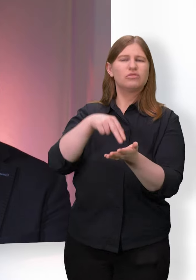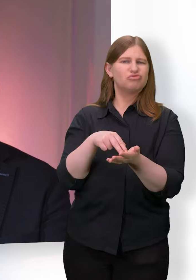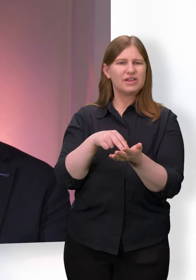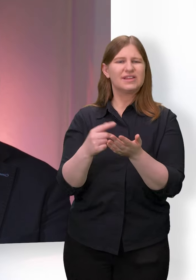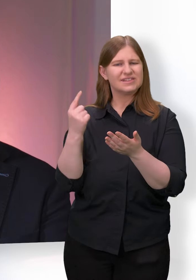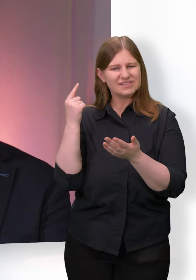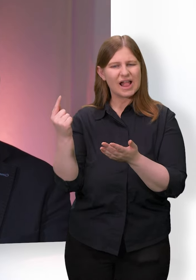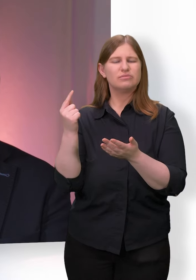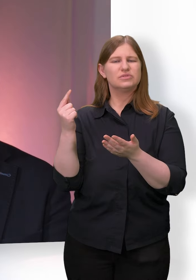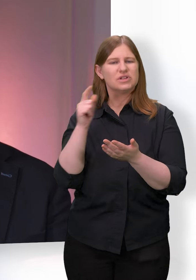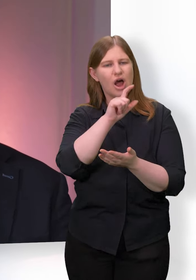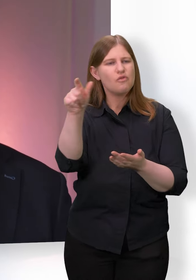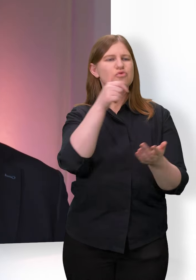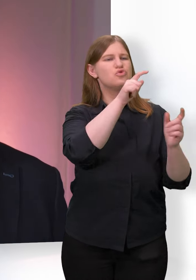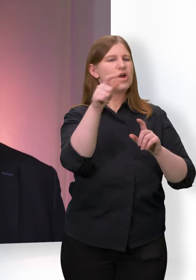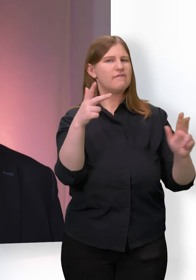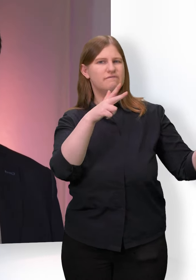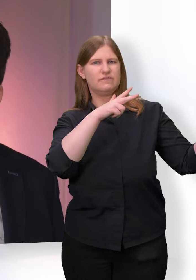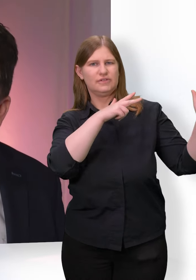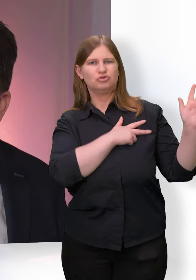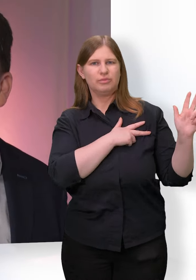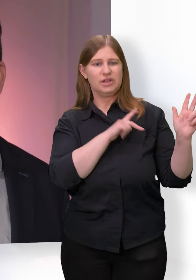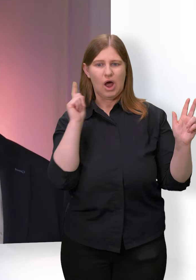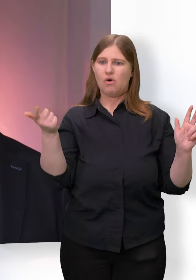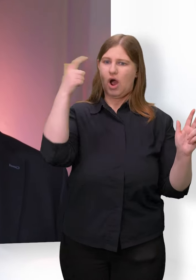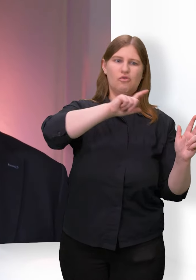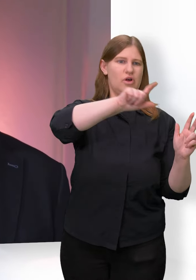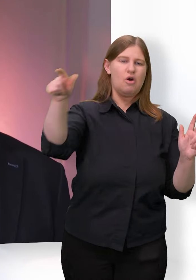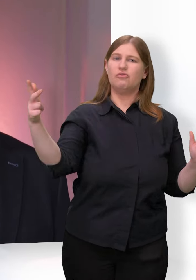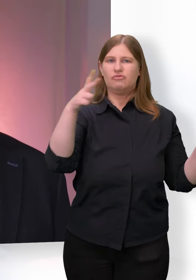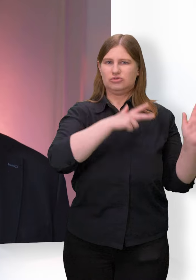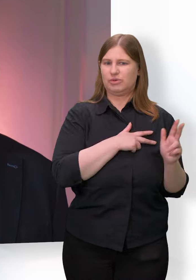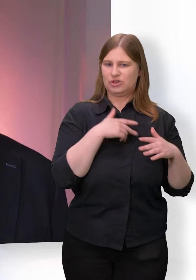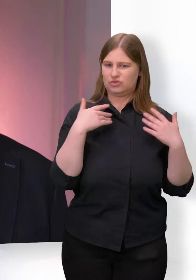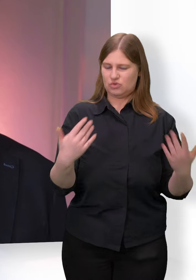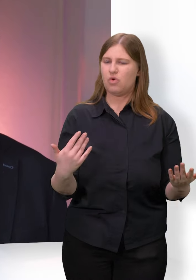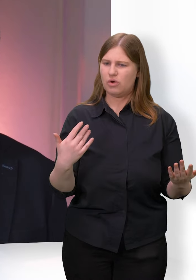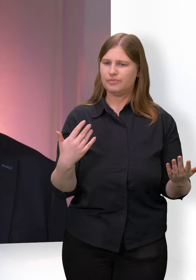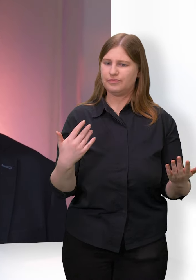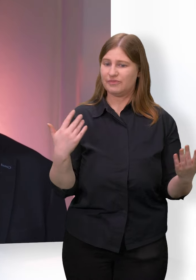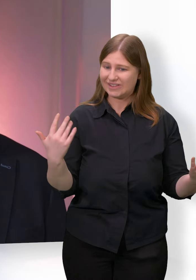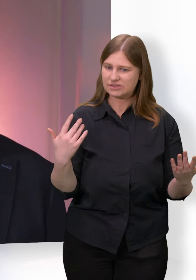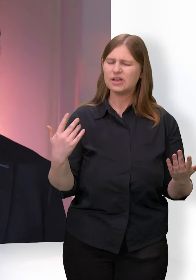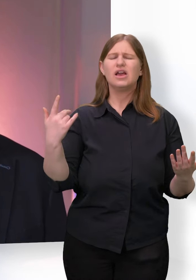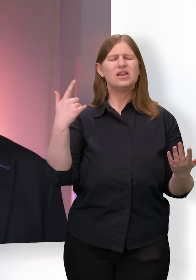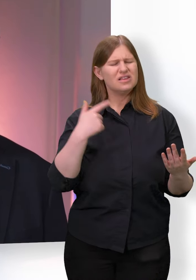verspricht, und seinen Jüngern, ihnen und auch mir, ich bin bei euch alle Tage